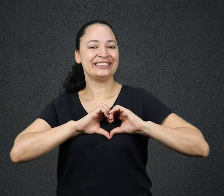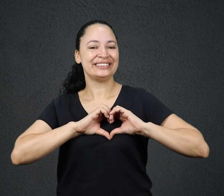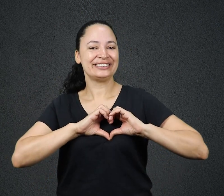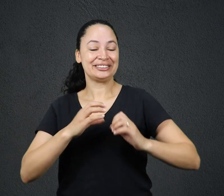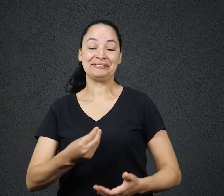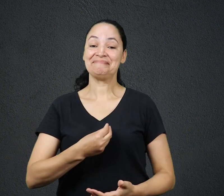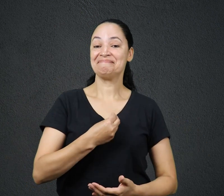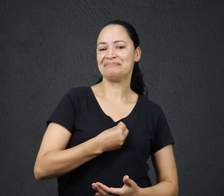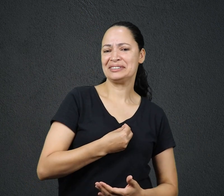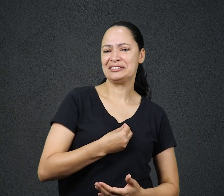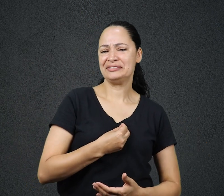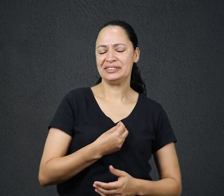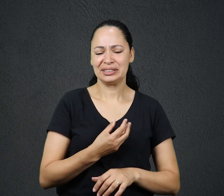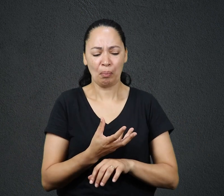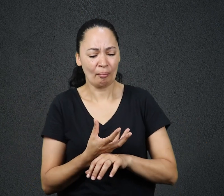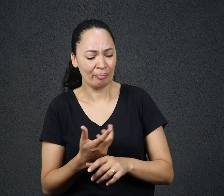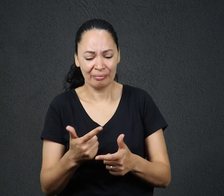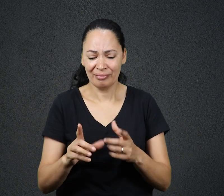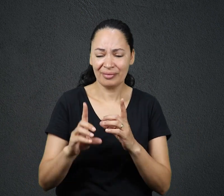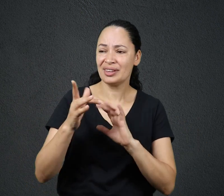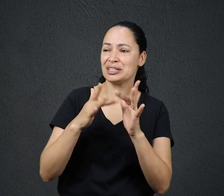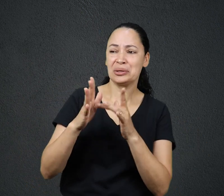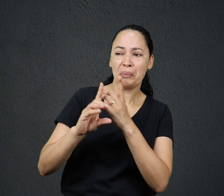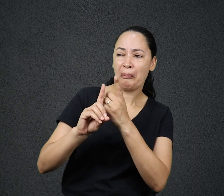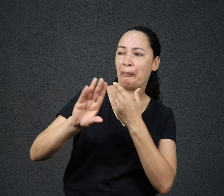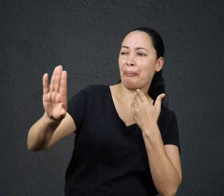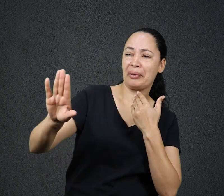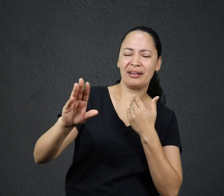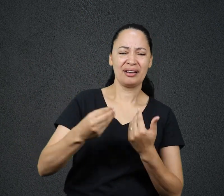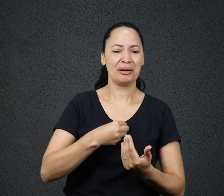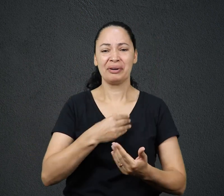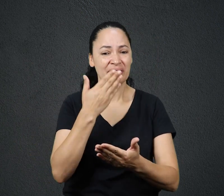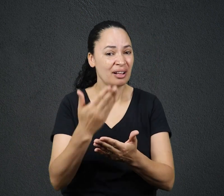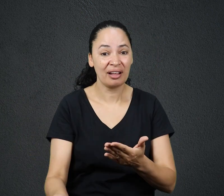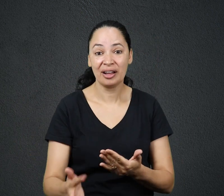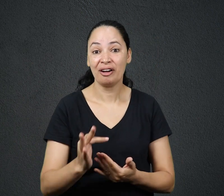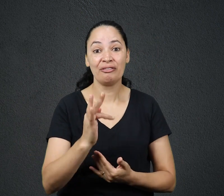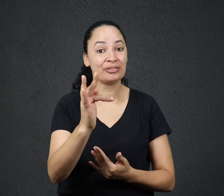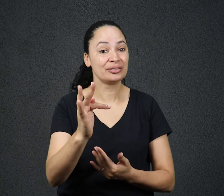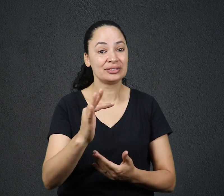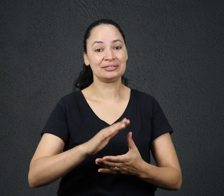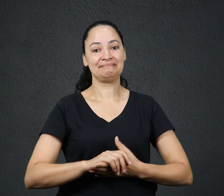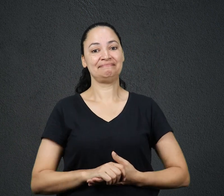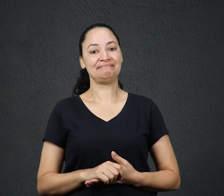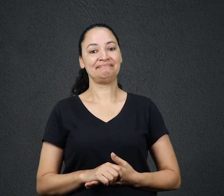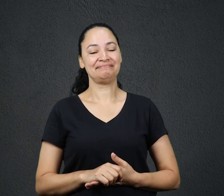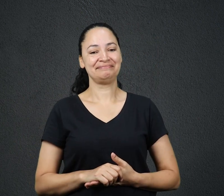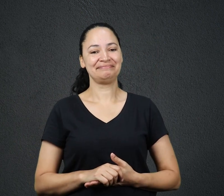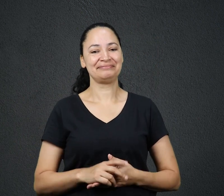Uma vida sem Cristo aqui na Terra é uma vida perdida na eternidade Você ouviu